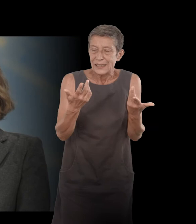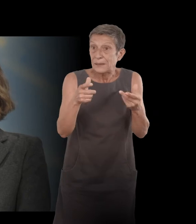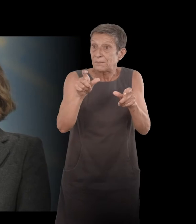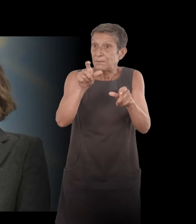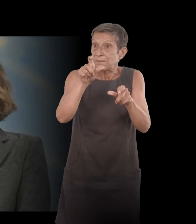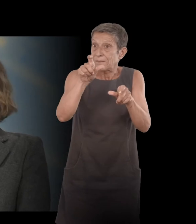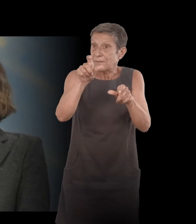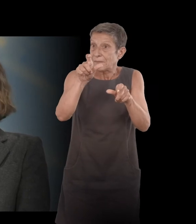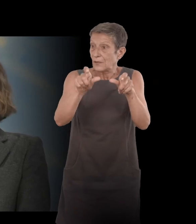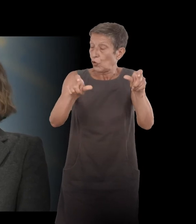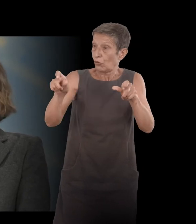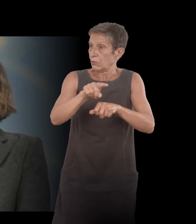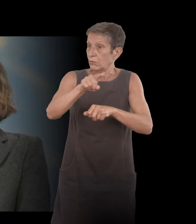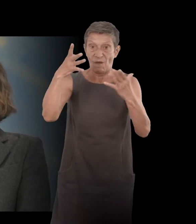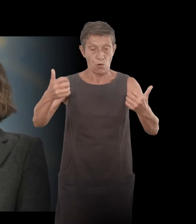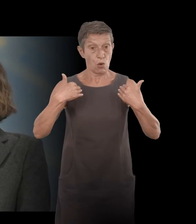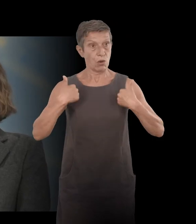à ce que je sois forte, que je...